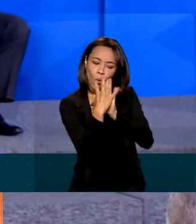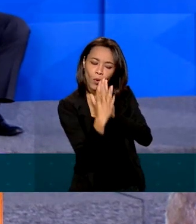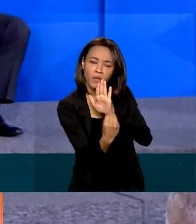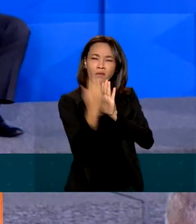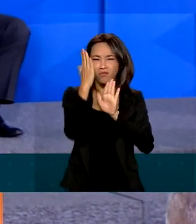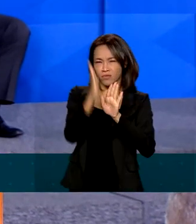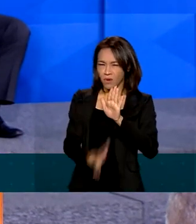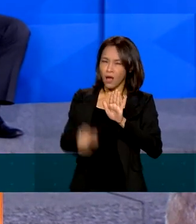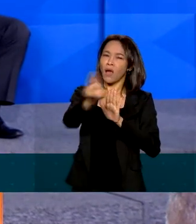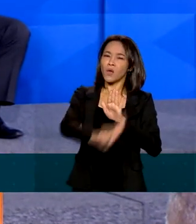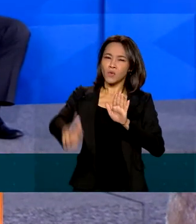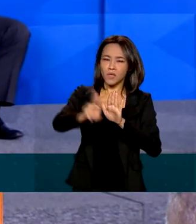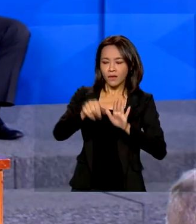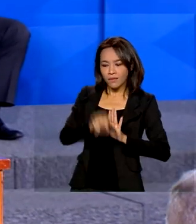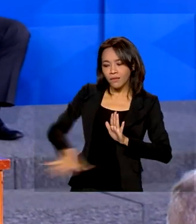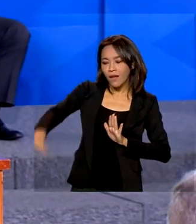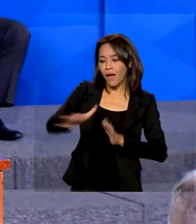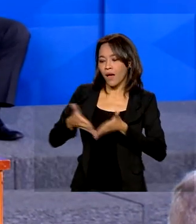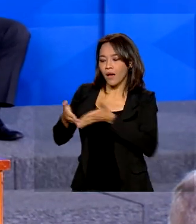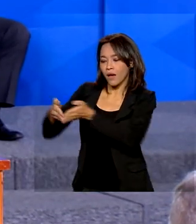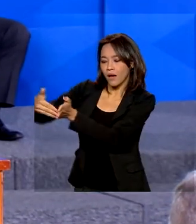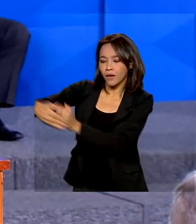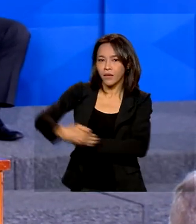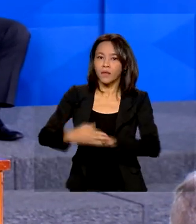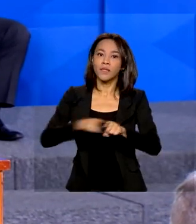é utilizado nos setores portuário e aeroportuário. Obrigado.